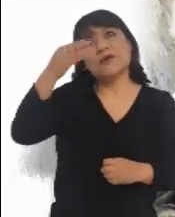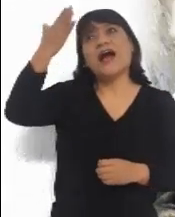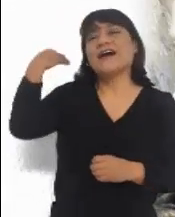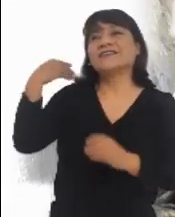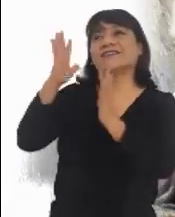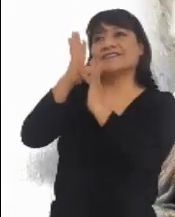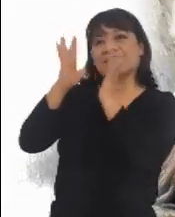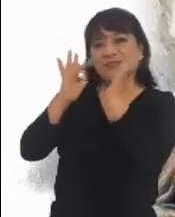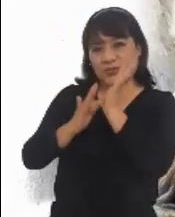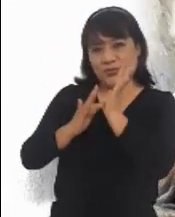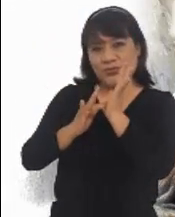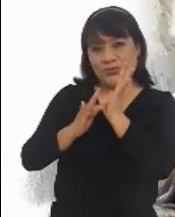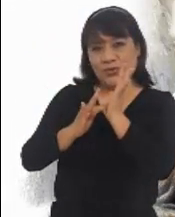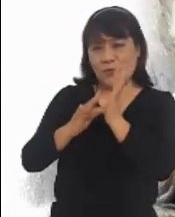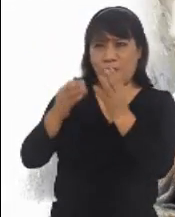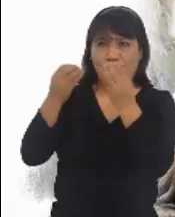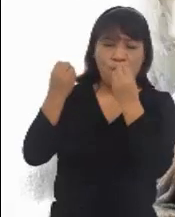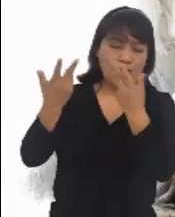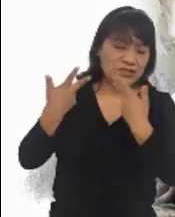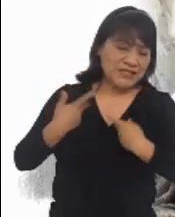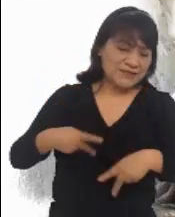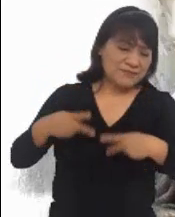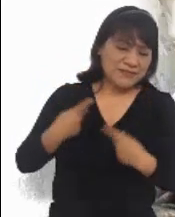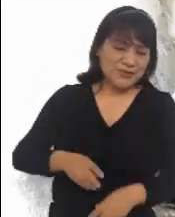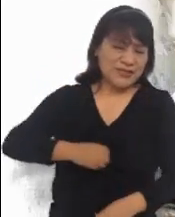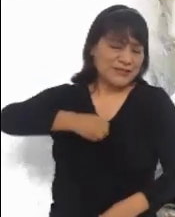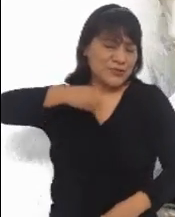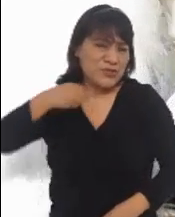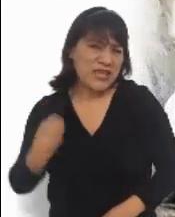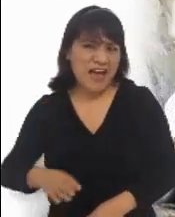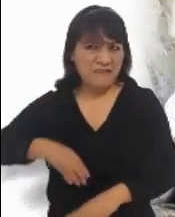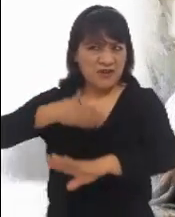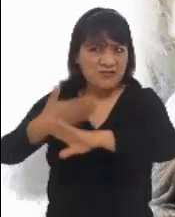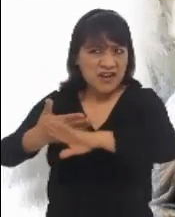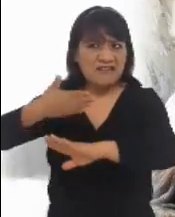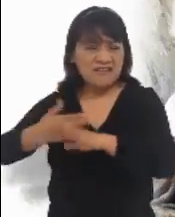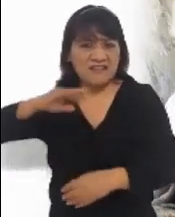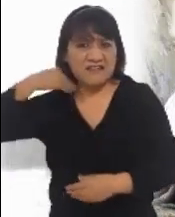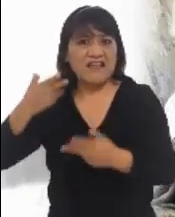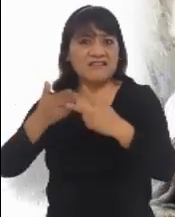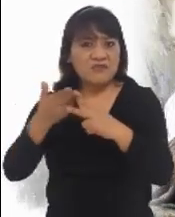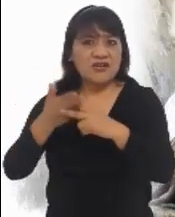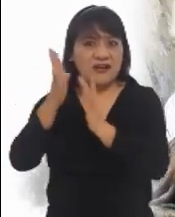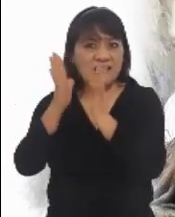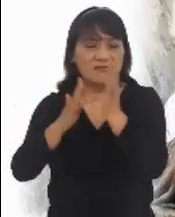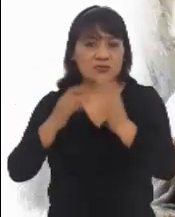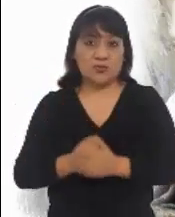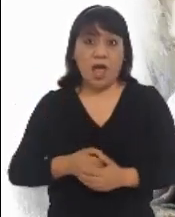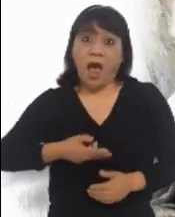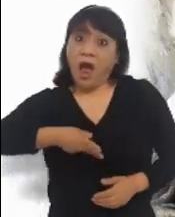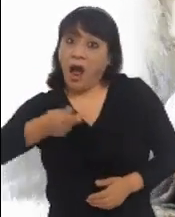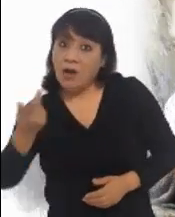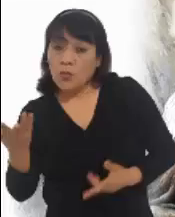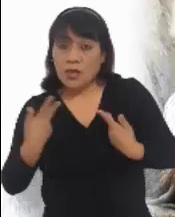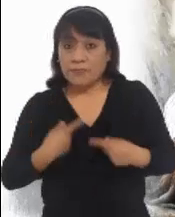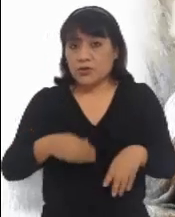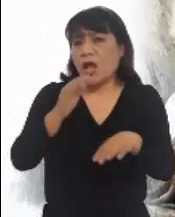Algunos, ciertamente no pocos, lo odiaban y odiaban a muerte. Algunos de los más